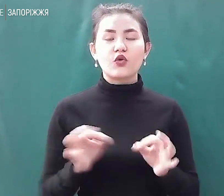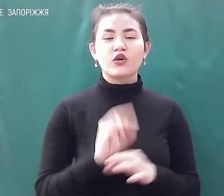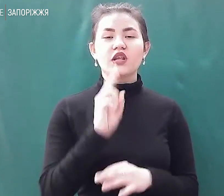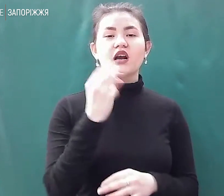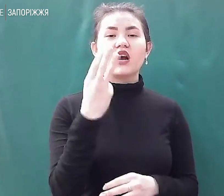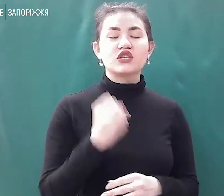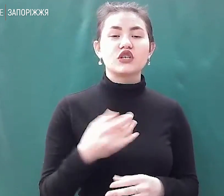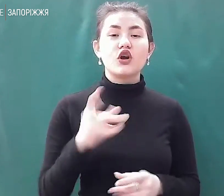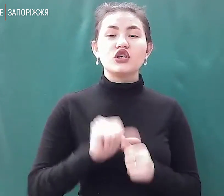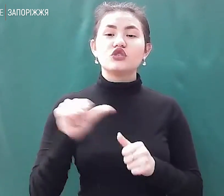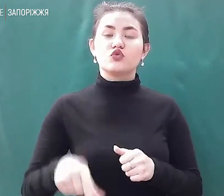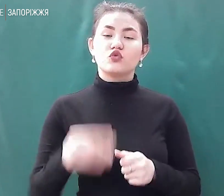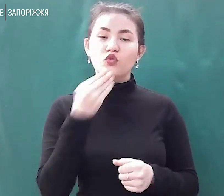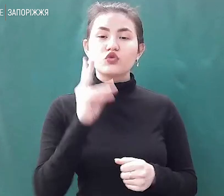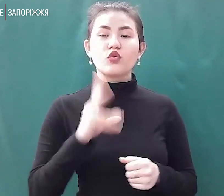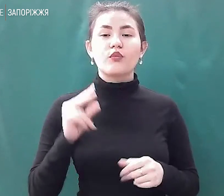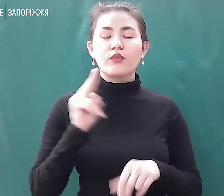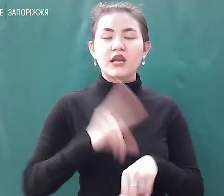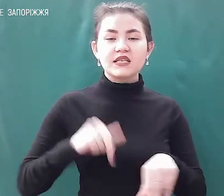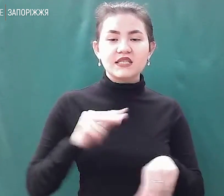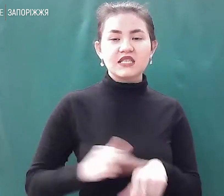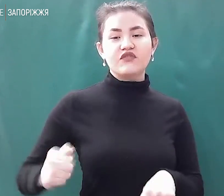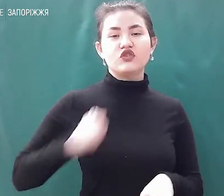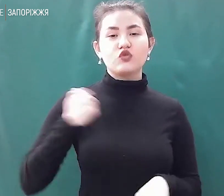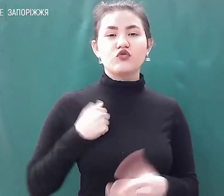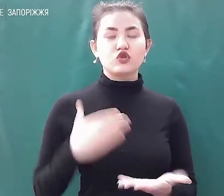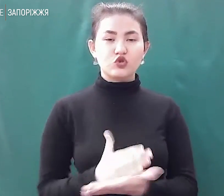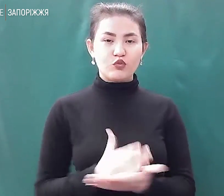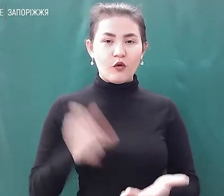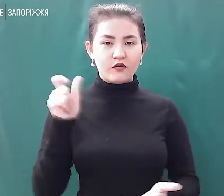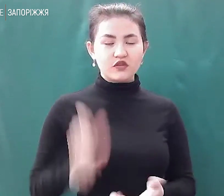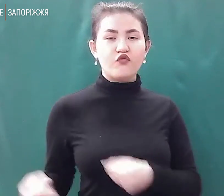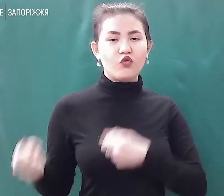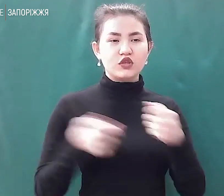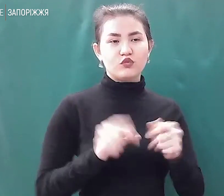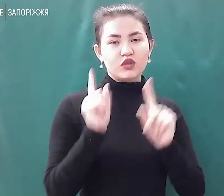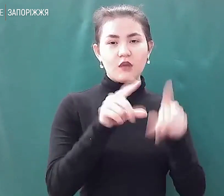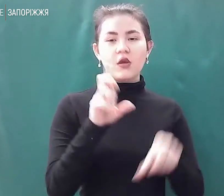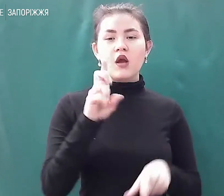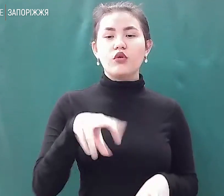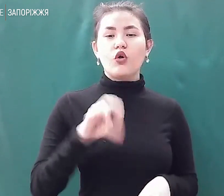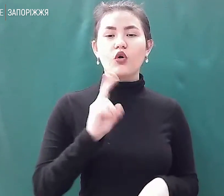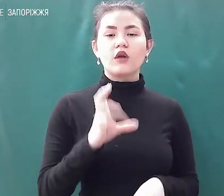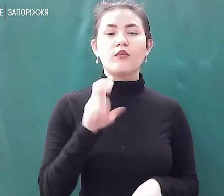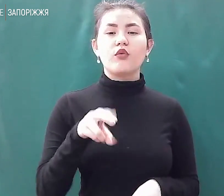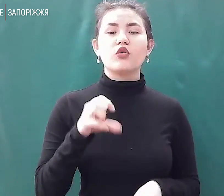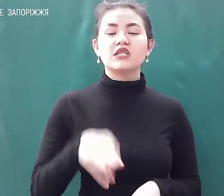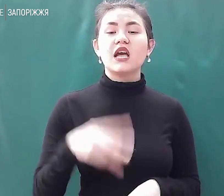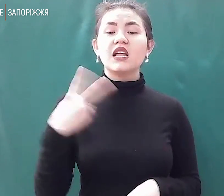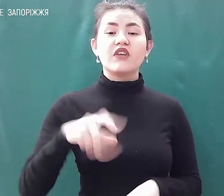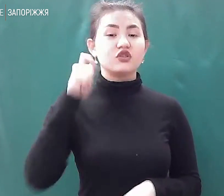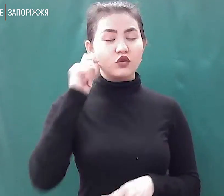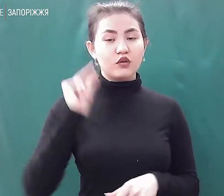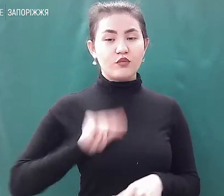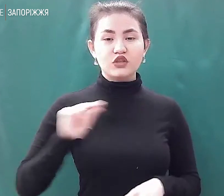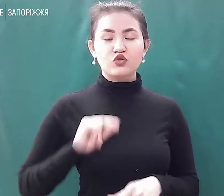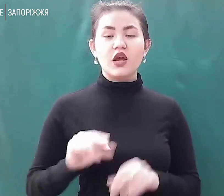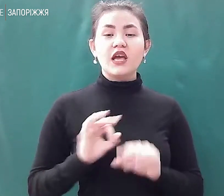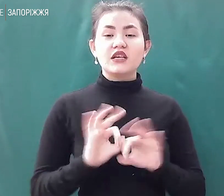тут працює? Поліцейських. Військовослужбовцям возимо на блокпости. Олексій вже 20 років працює інструктором з гірського пішового туризму.